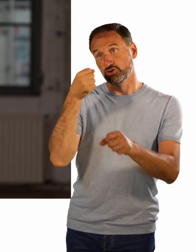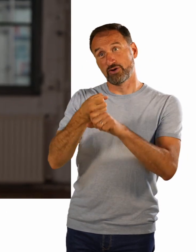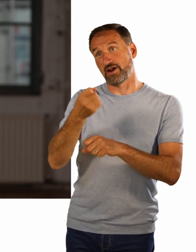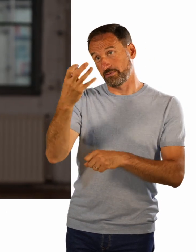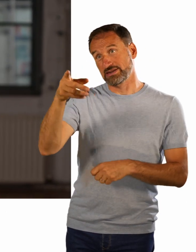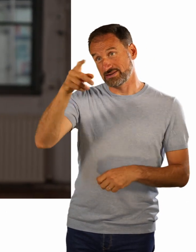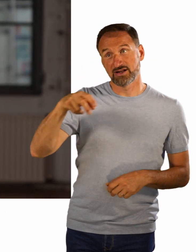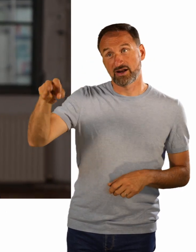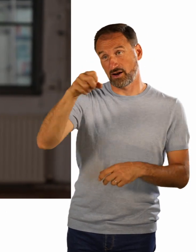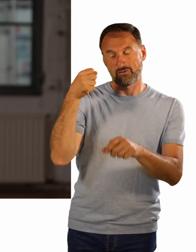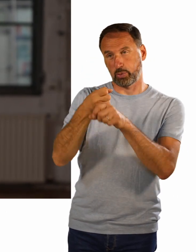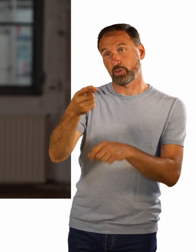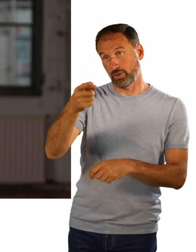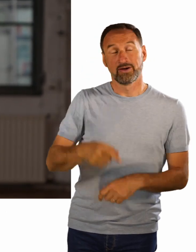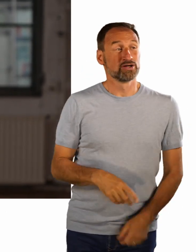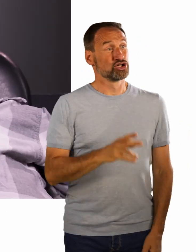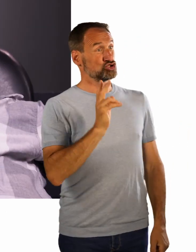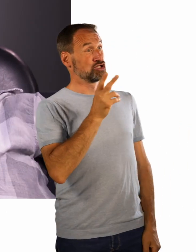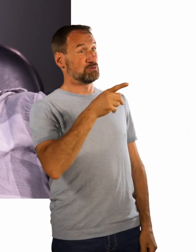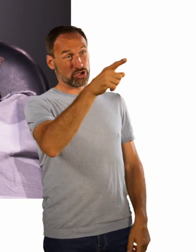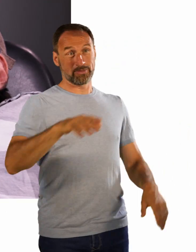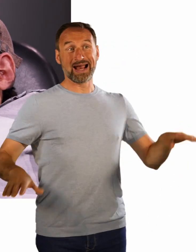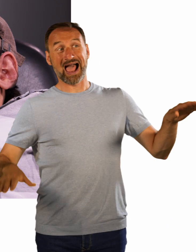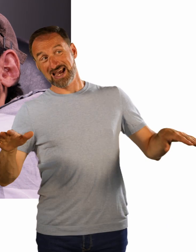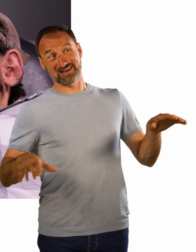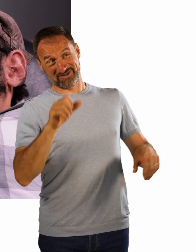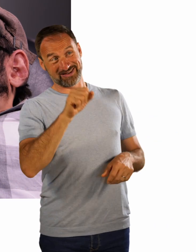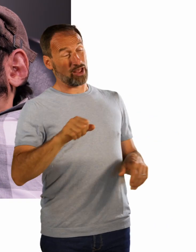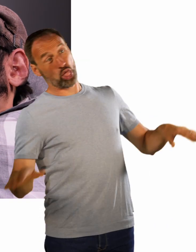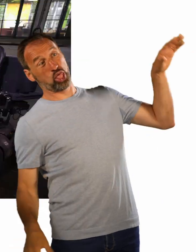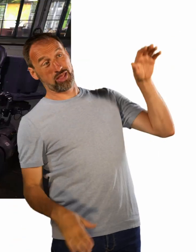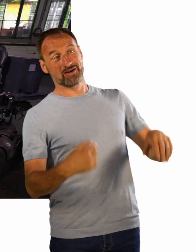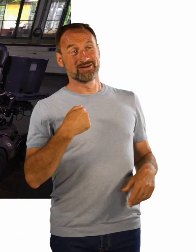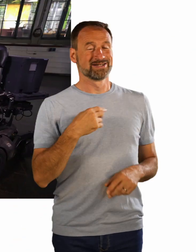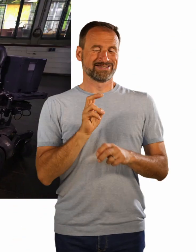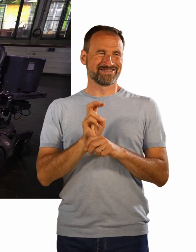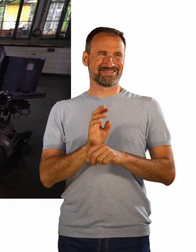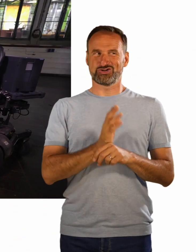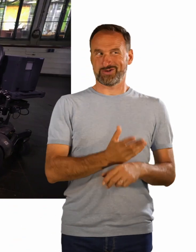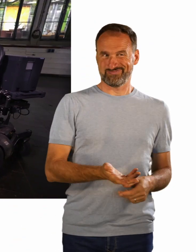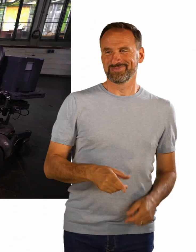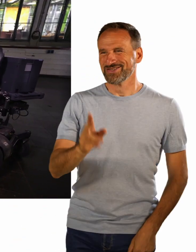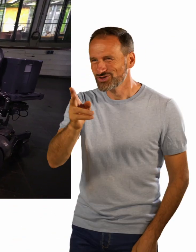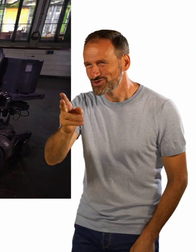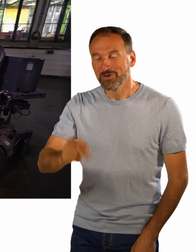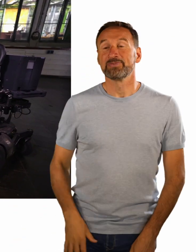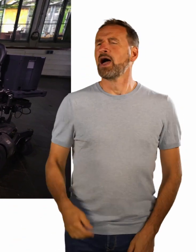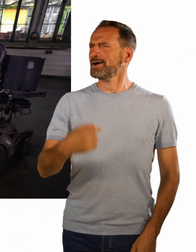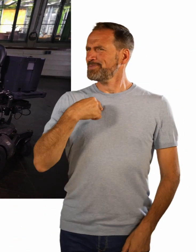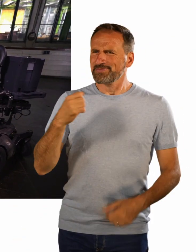definitiv. Also die können das Gleichgewicht verlieren. Genau. Und wir sitzen ja immerhin schon. Liebe Anna, es hat mir große Freude gemacht, dich hier als Gästin begrüßen zu